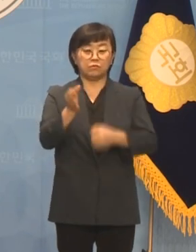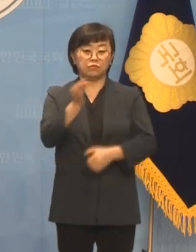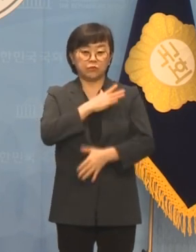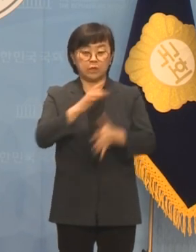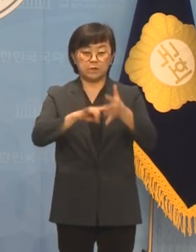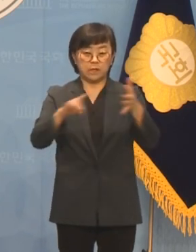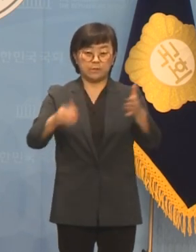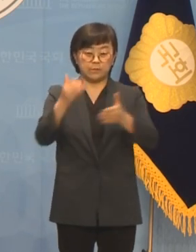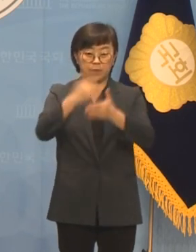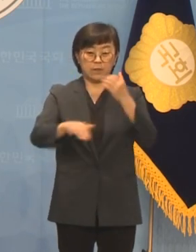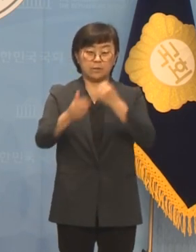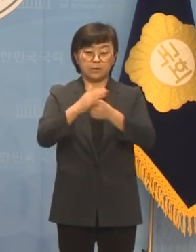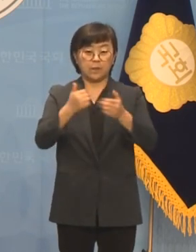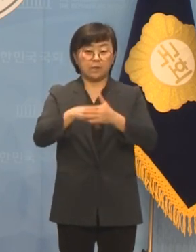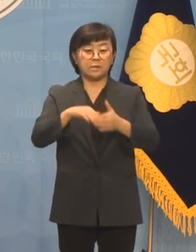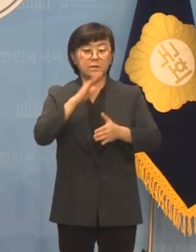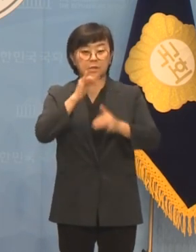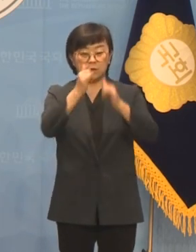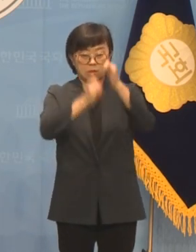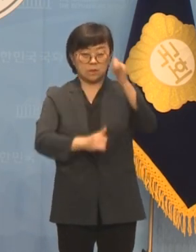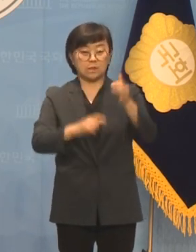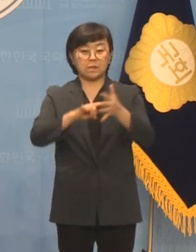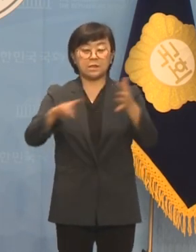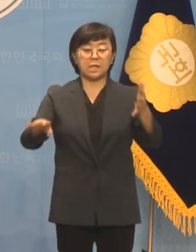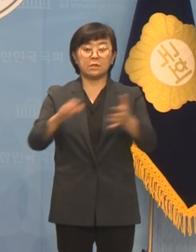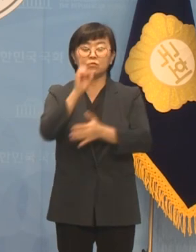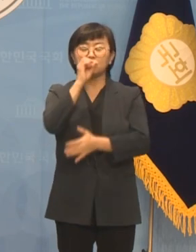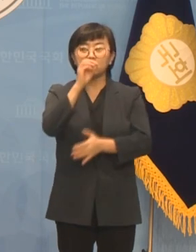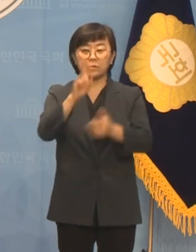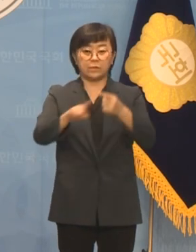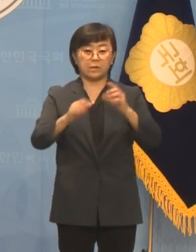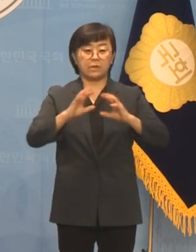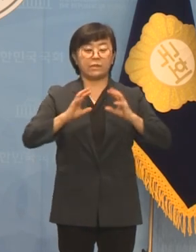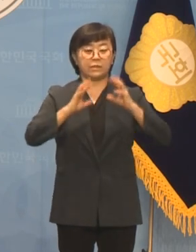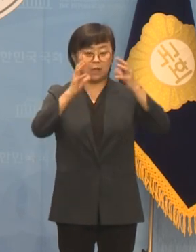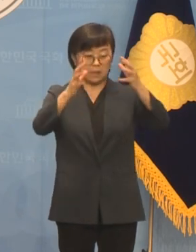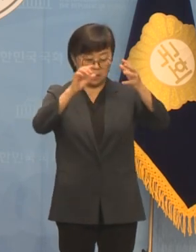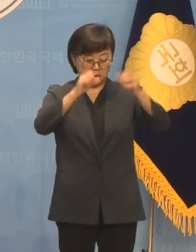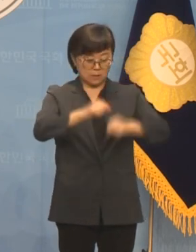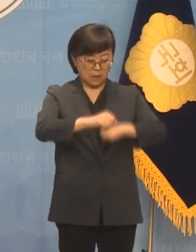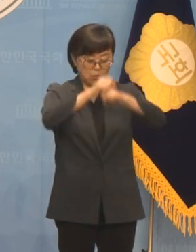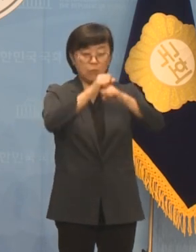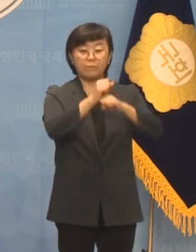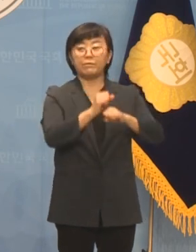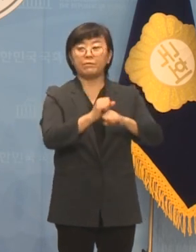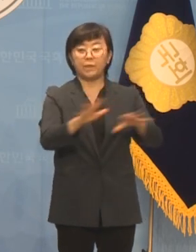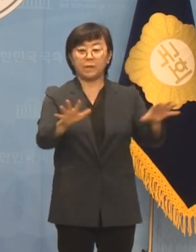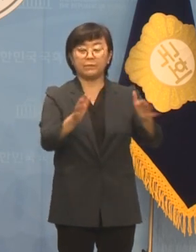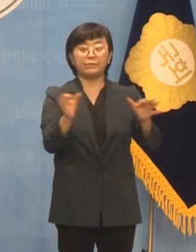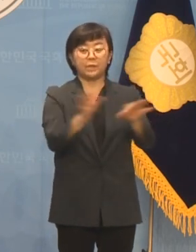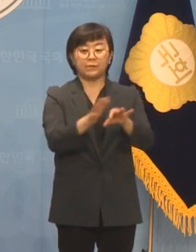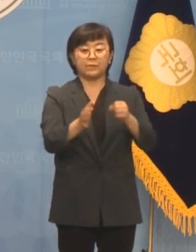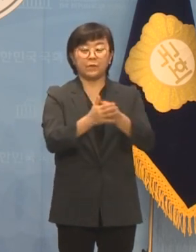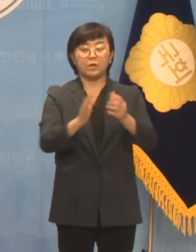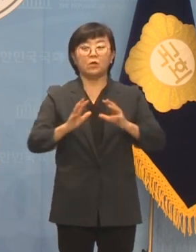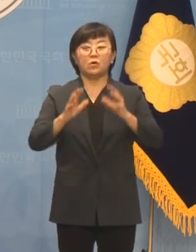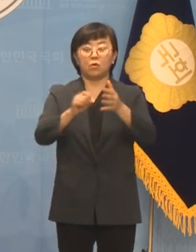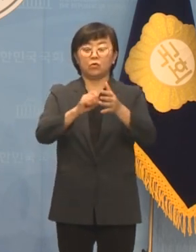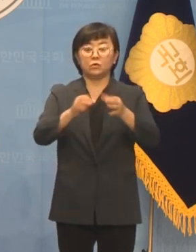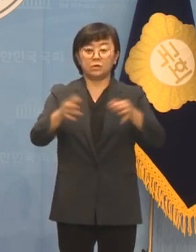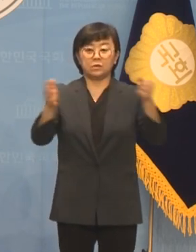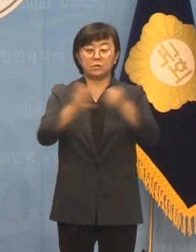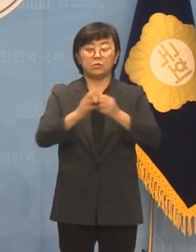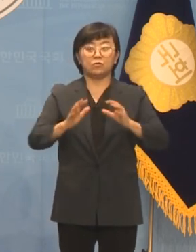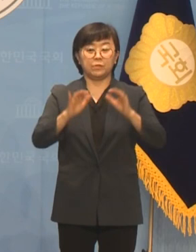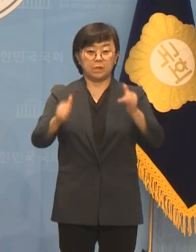감쇄로 사상 최악의 세수 펑크에 나라 곳간이 텅 비어 있는데 수백만 원의 국고가 늘었으니